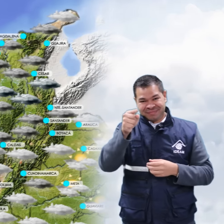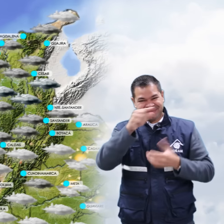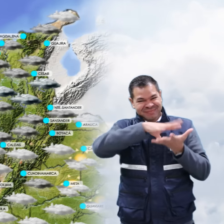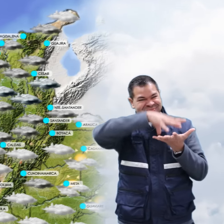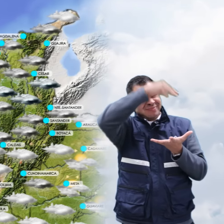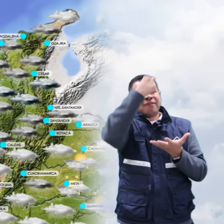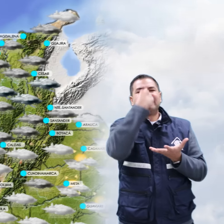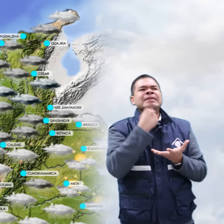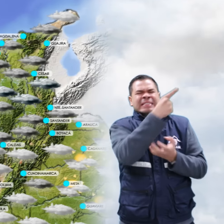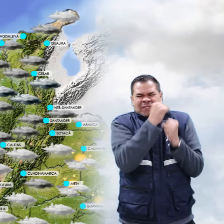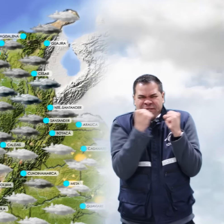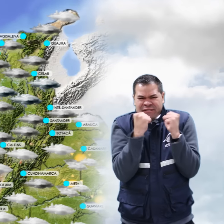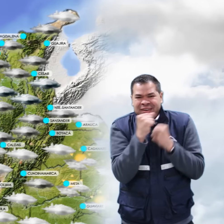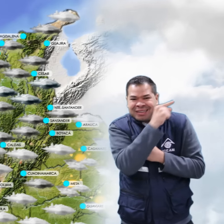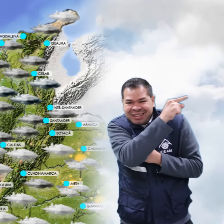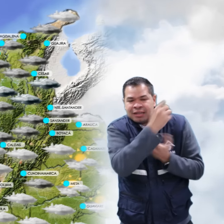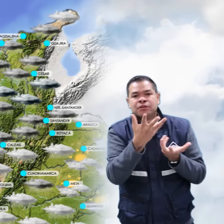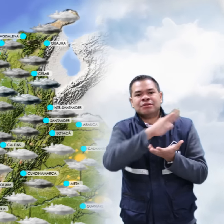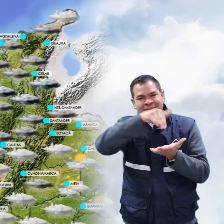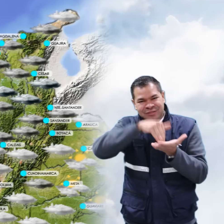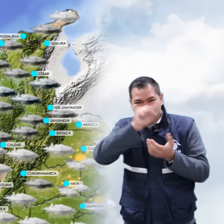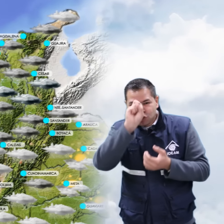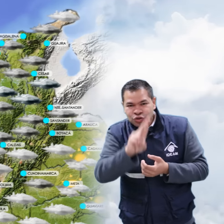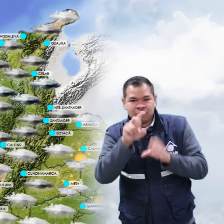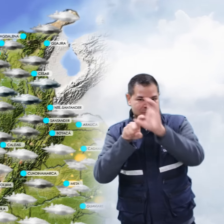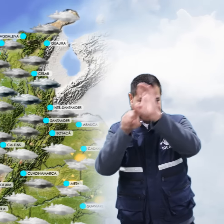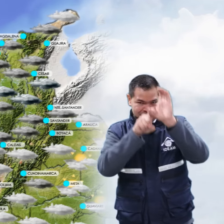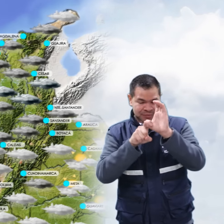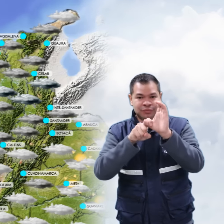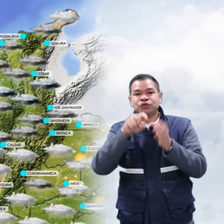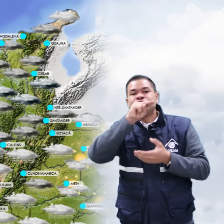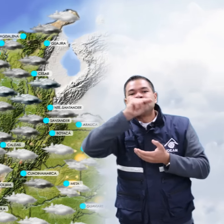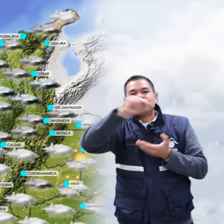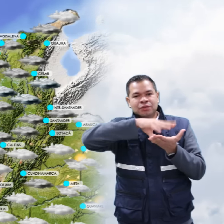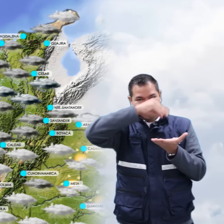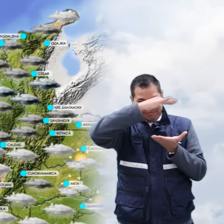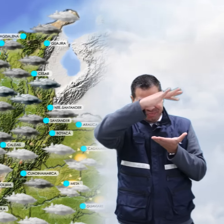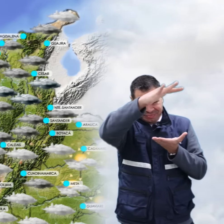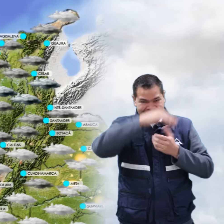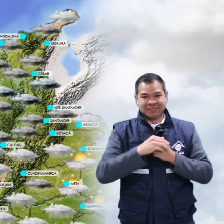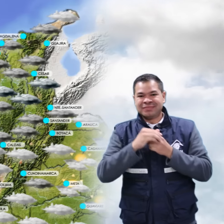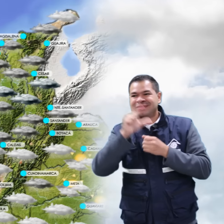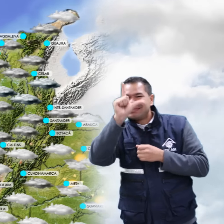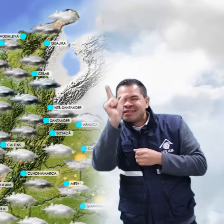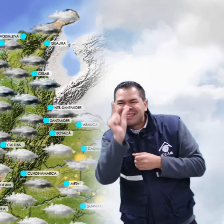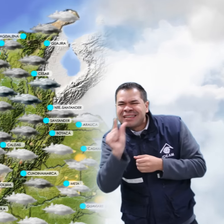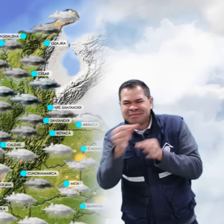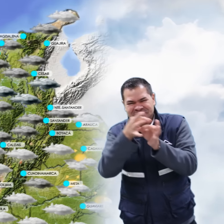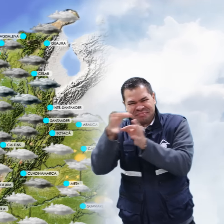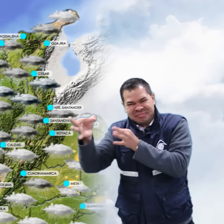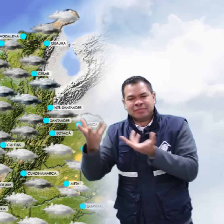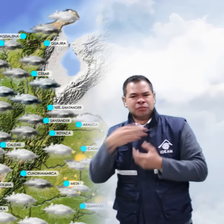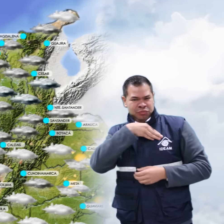Sierra Nevada de Santa Marta, centro y sur de La Guajira, norte de Magdalena, amplios sectores de Cesar, Bolívar